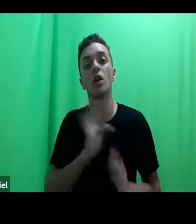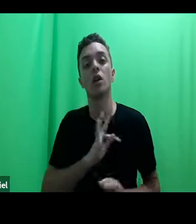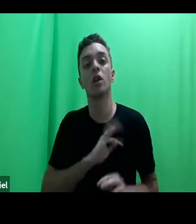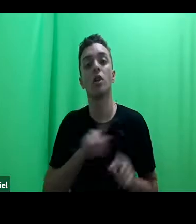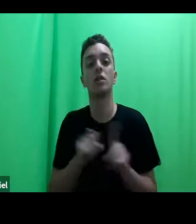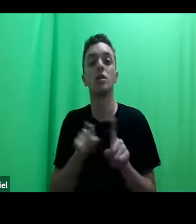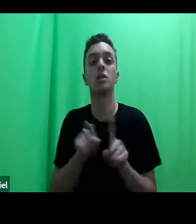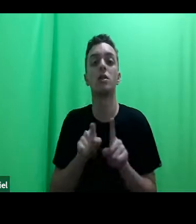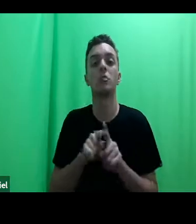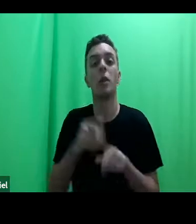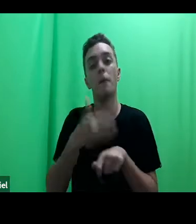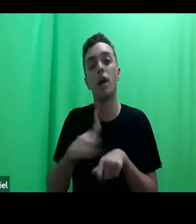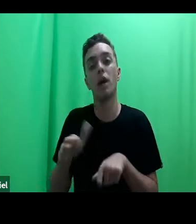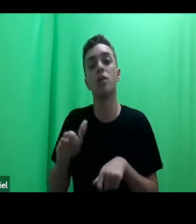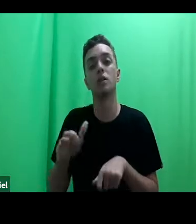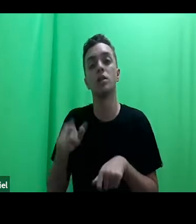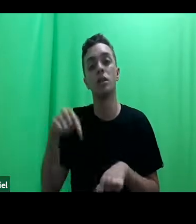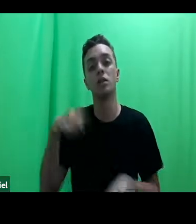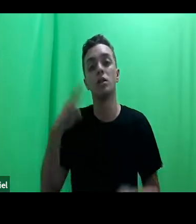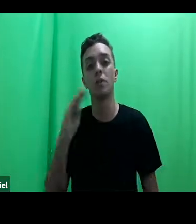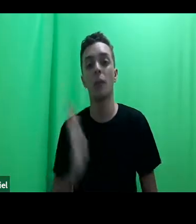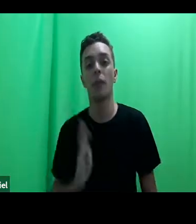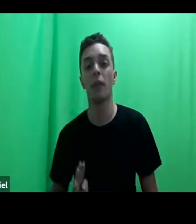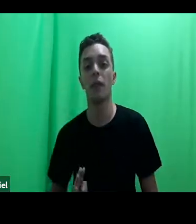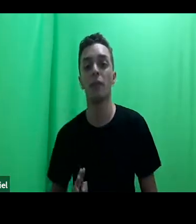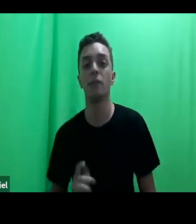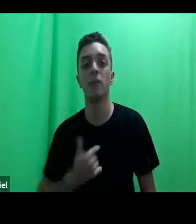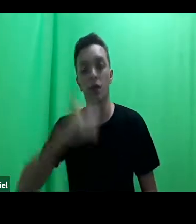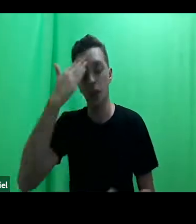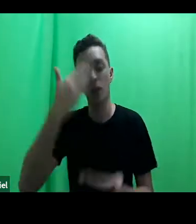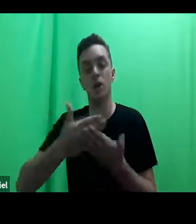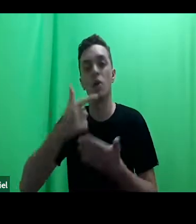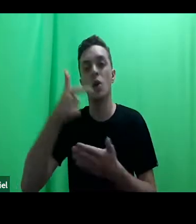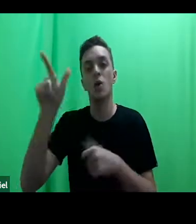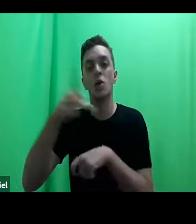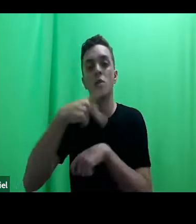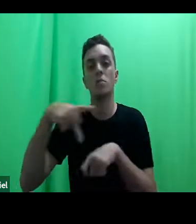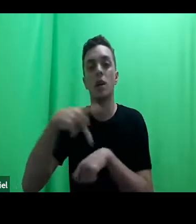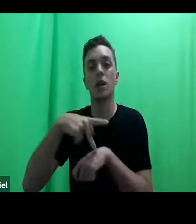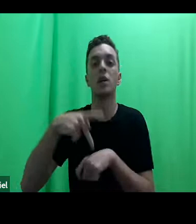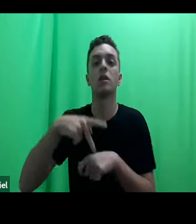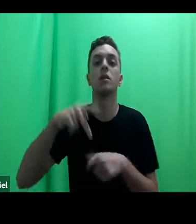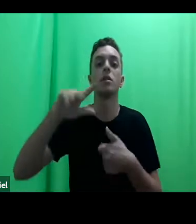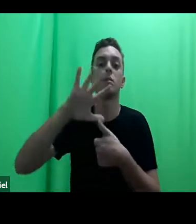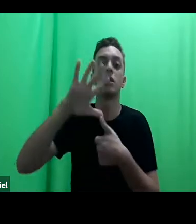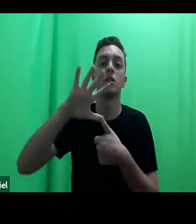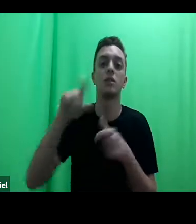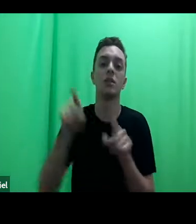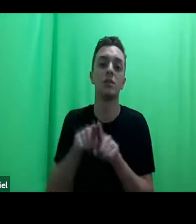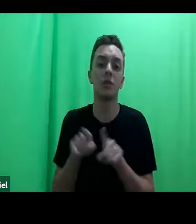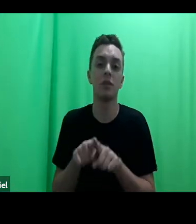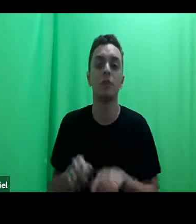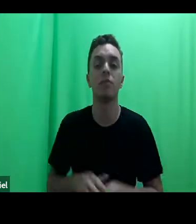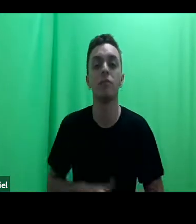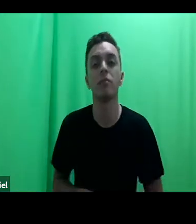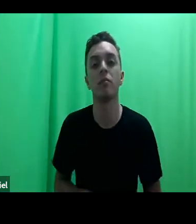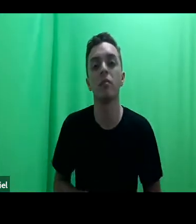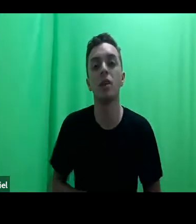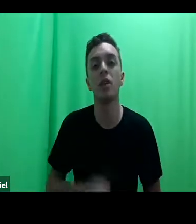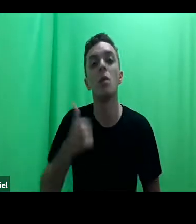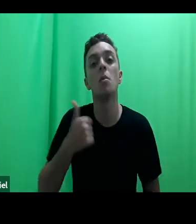humanos no Brasil, e acredito que em outros países da América Latina também. Em primeiro lugar, uma